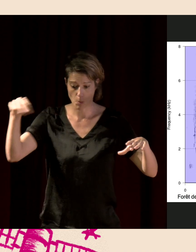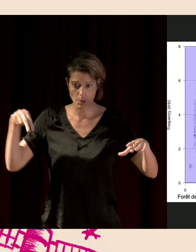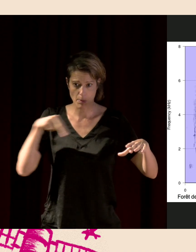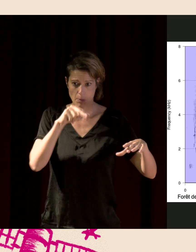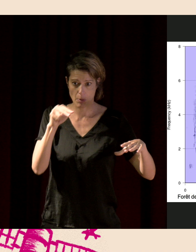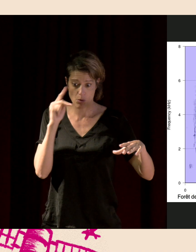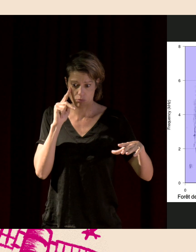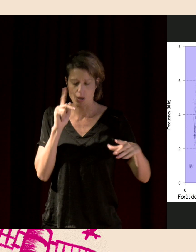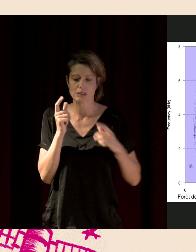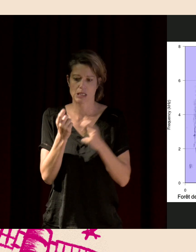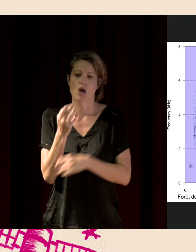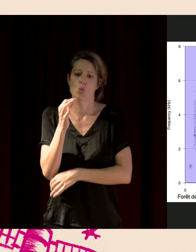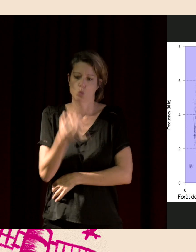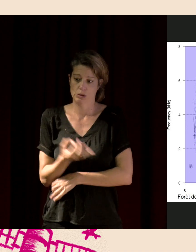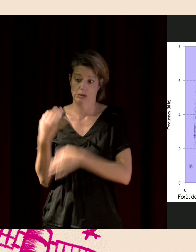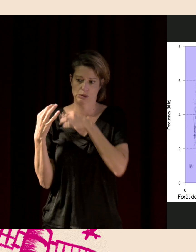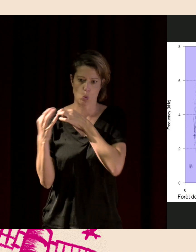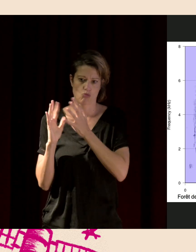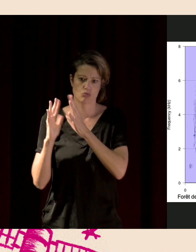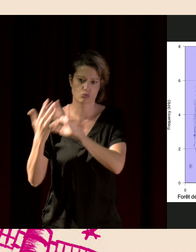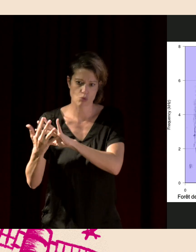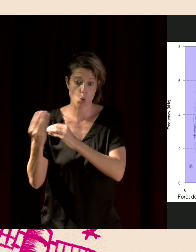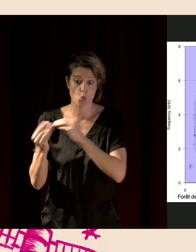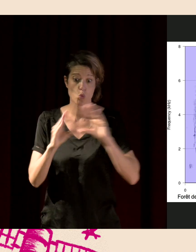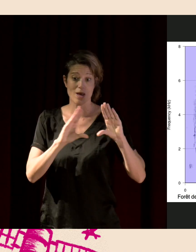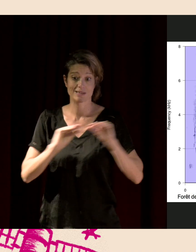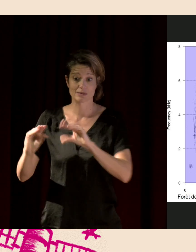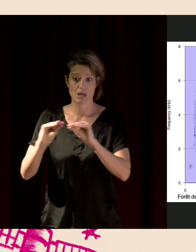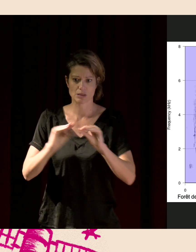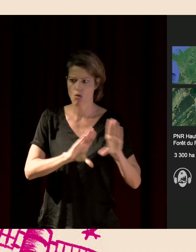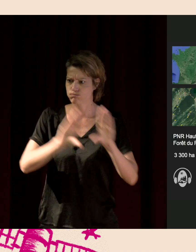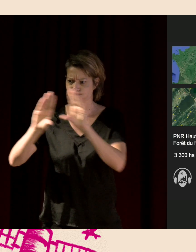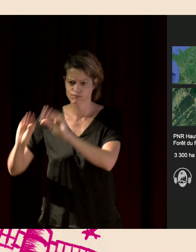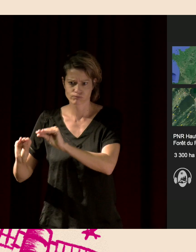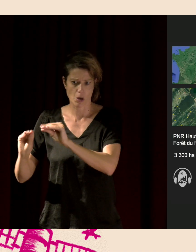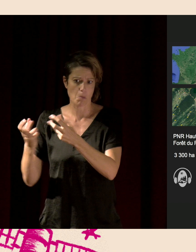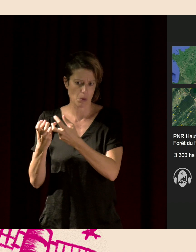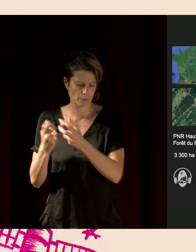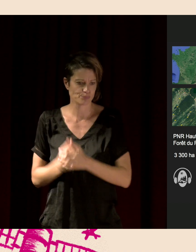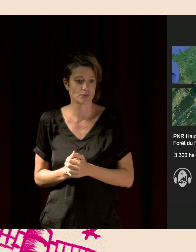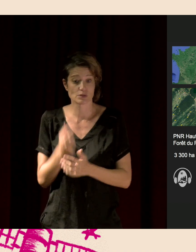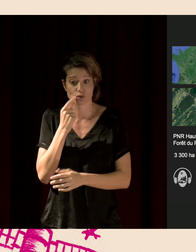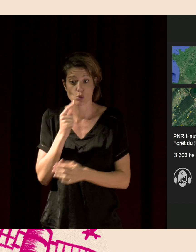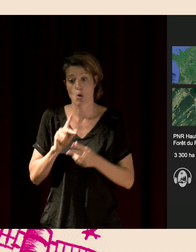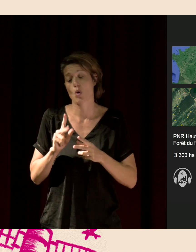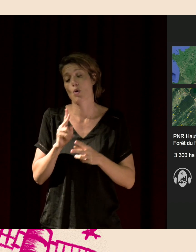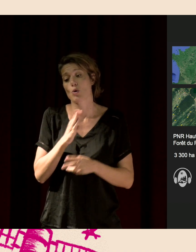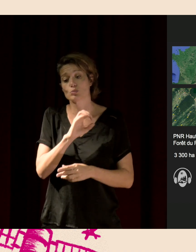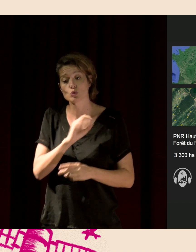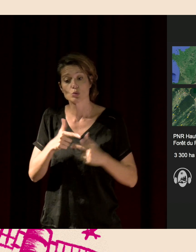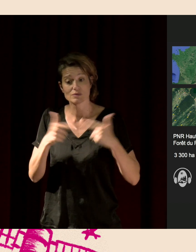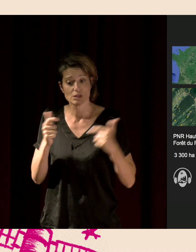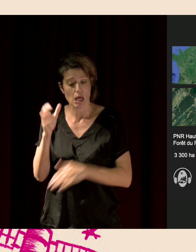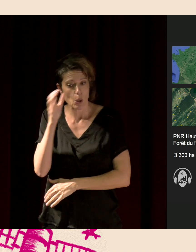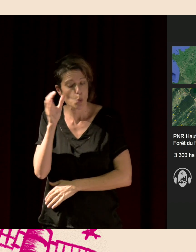si elle change dans l'espace également. Donc, on peut écouter la biodiversité. Alors, pour entrer dans un